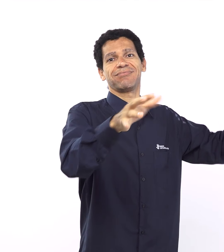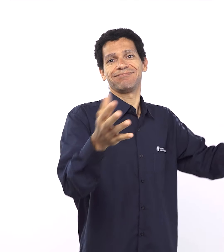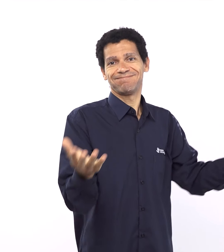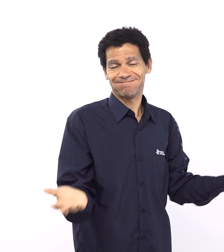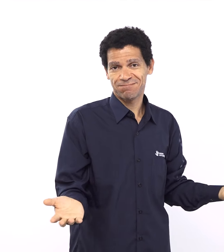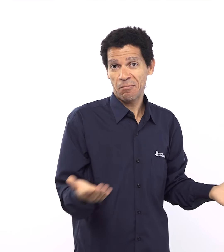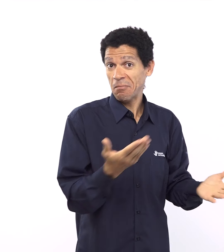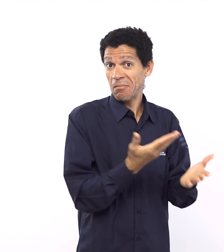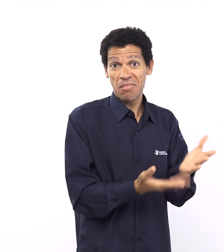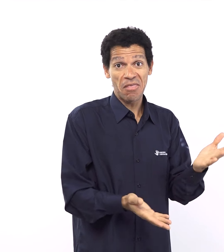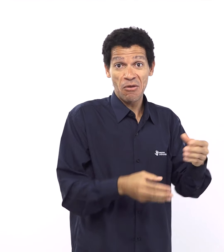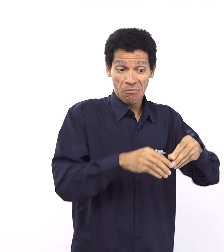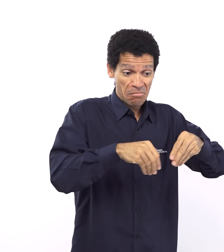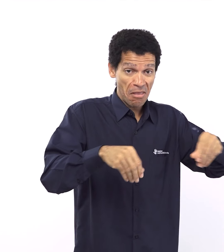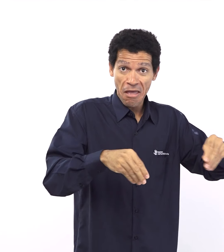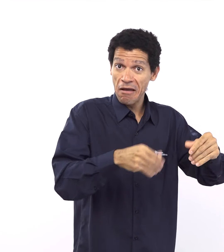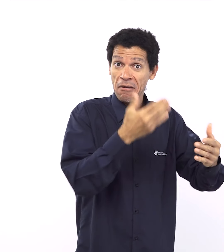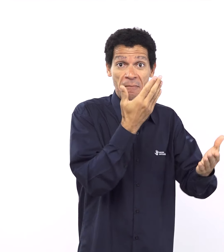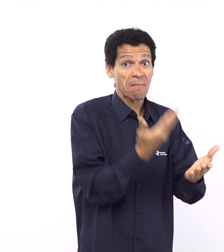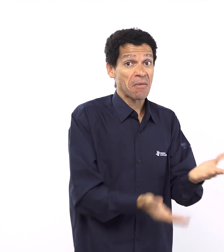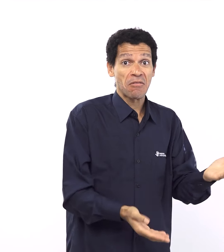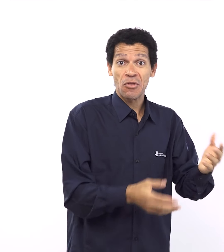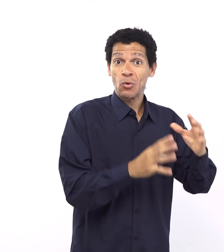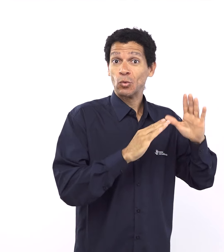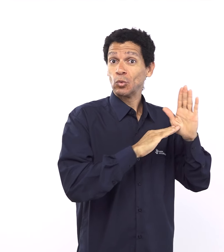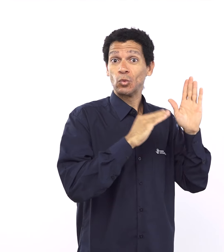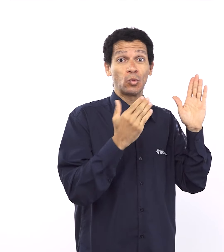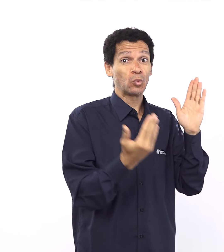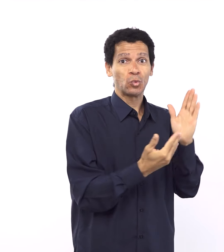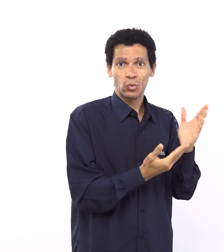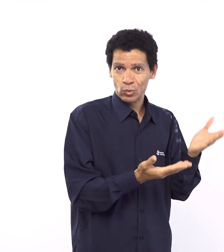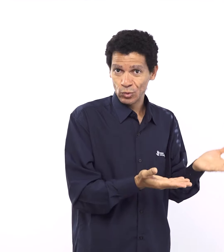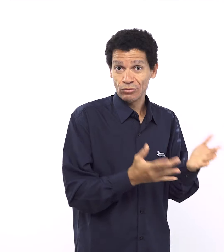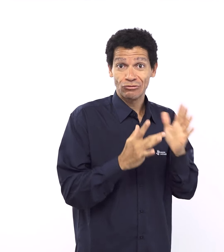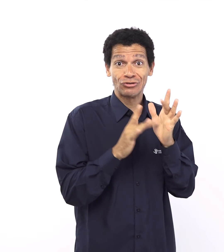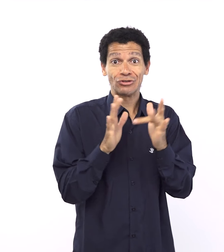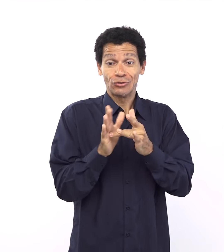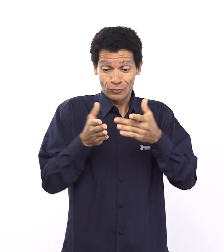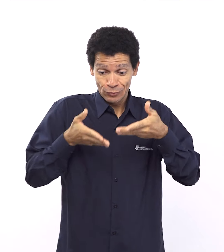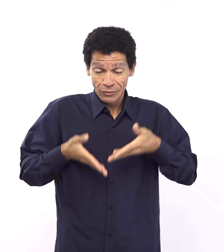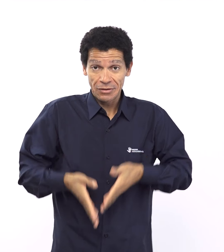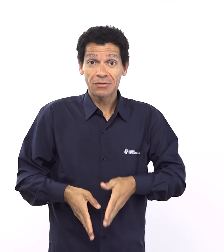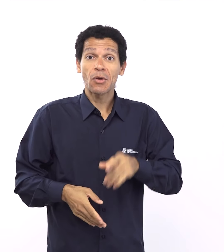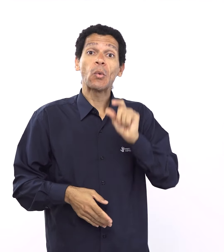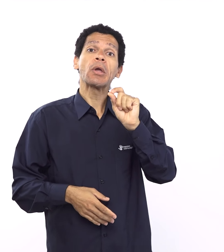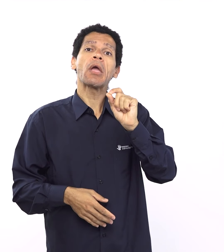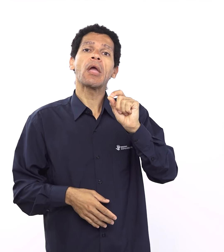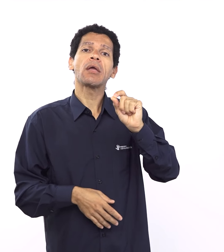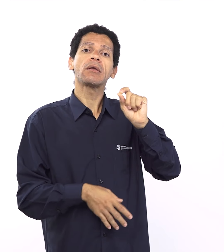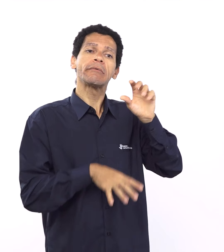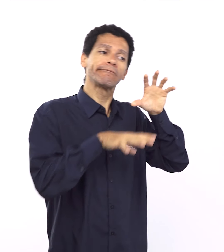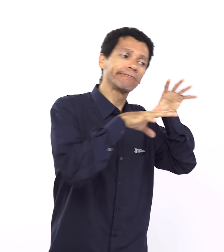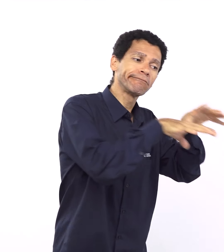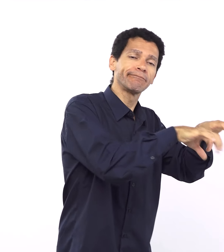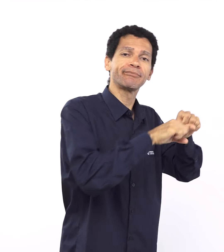povo dele que está espalhado no mundo né de congregar esse povo essa igreja invisível né e